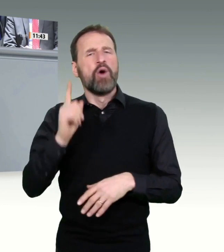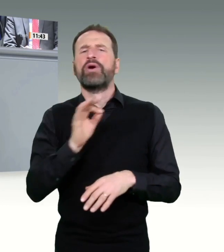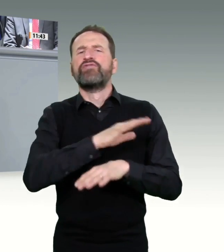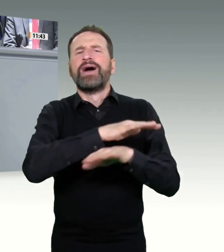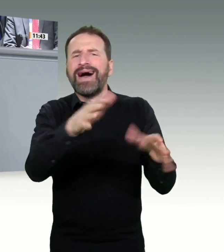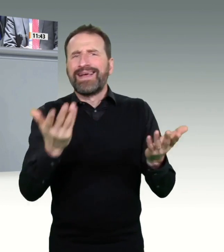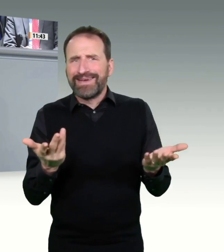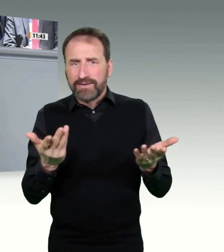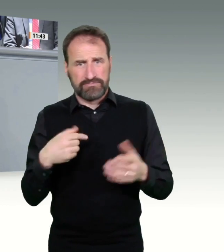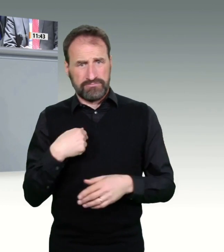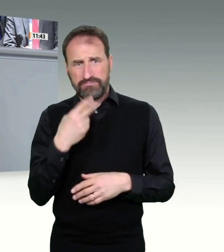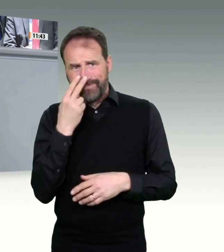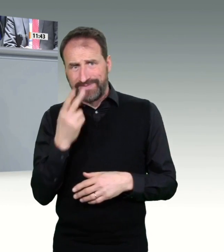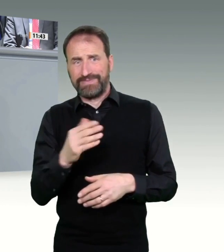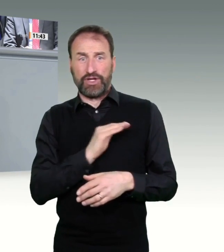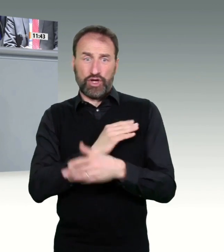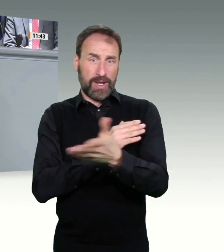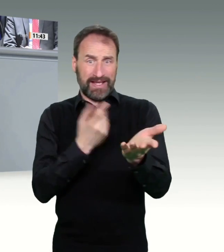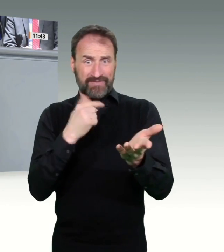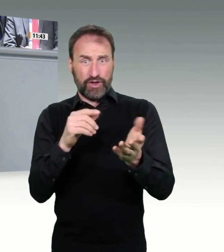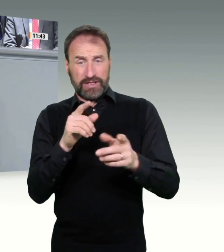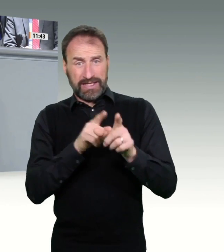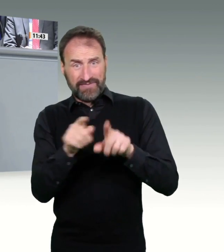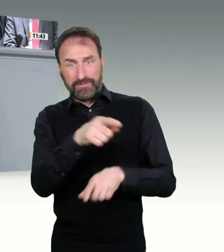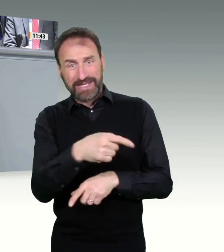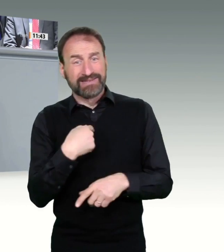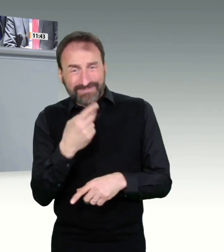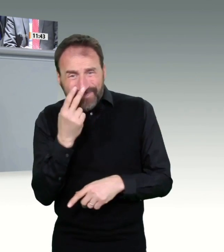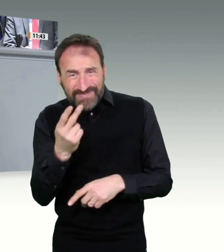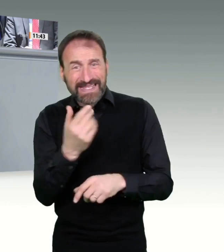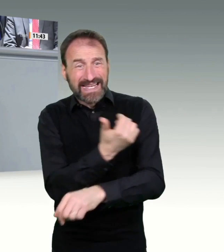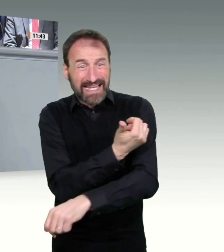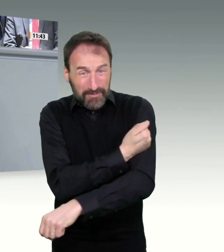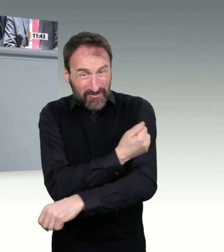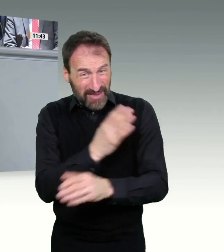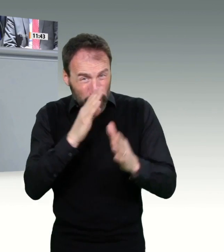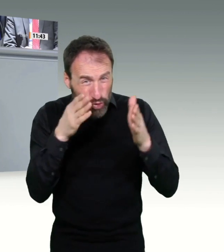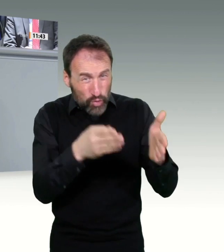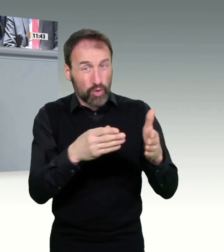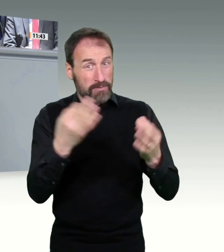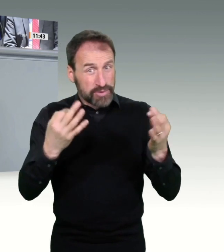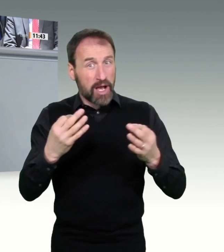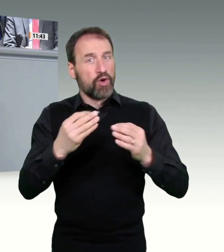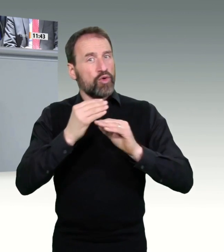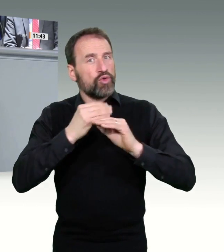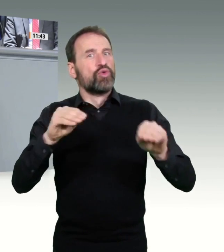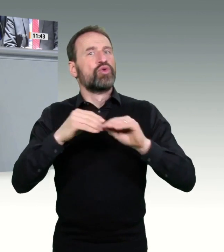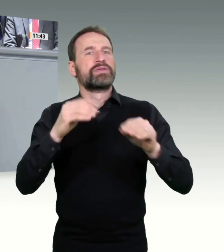wir schon darüber diskutieren müssen, ob wir nicht wie in anderen Ländern eben auch zum Beispiel eine National Library of Health, also eine